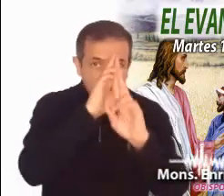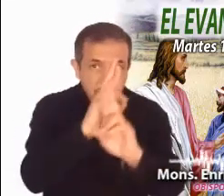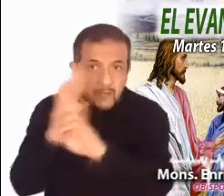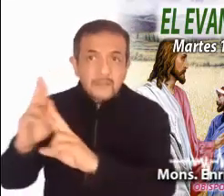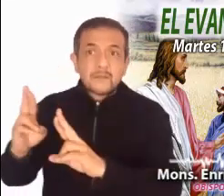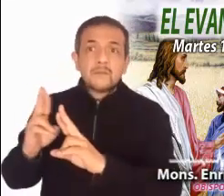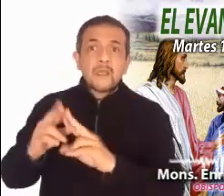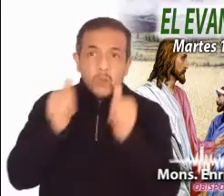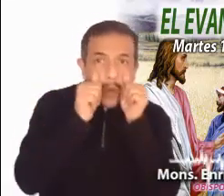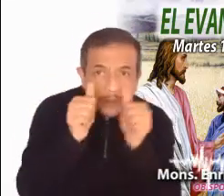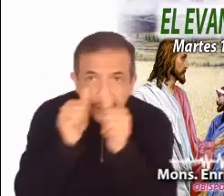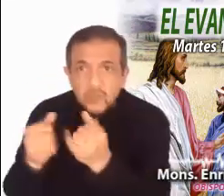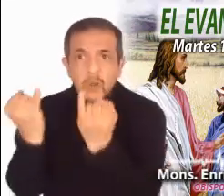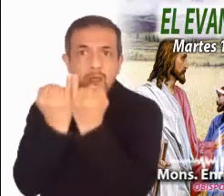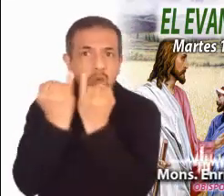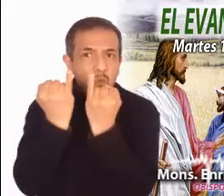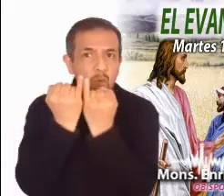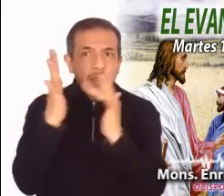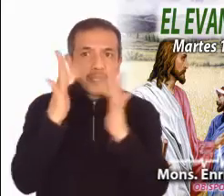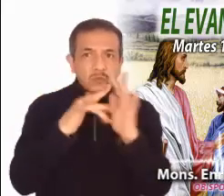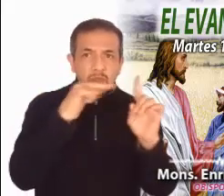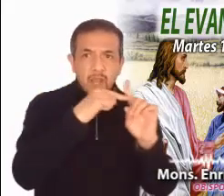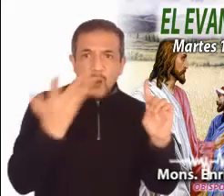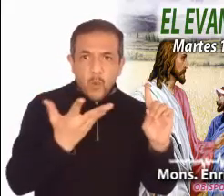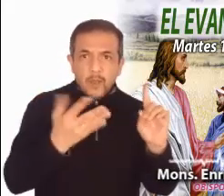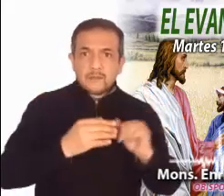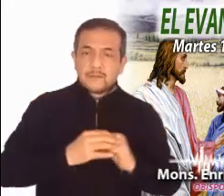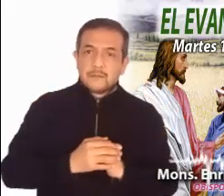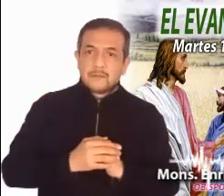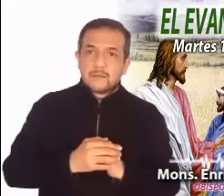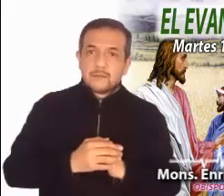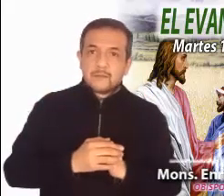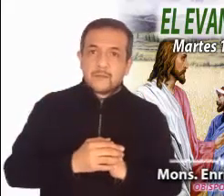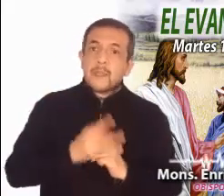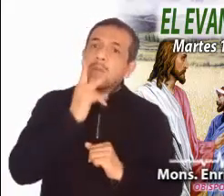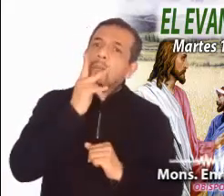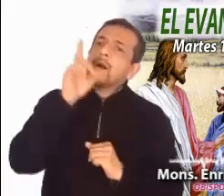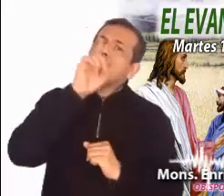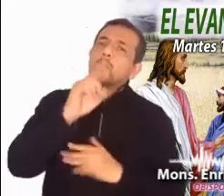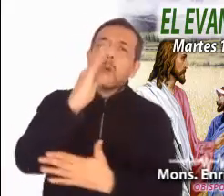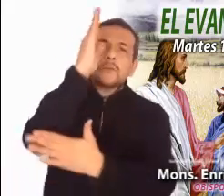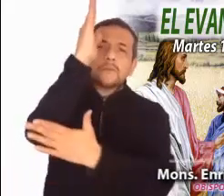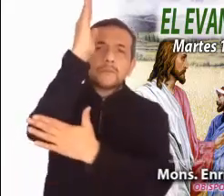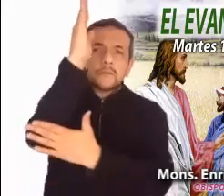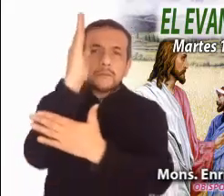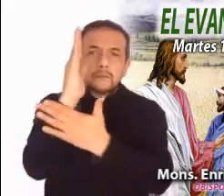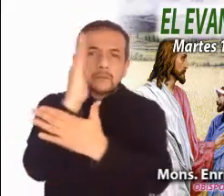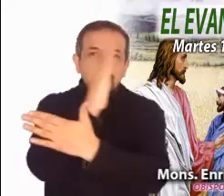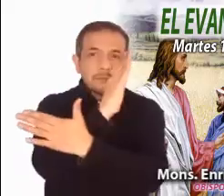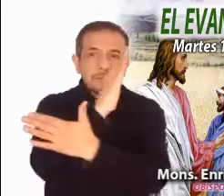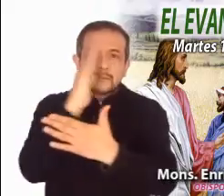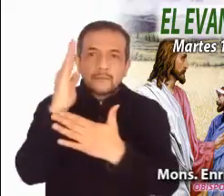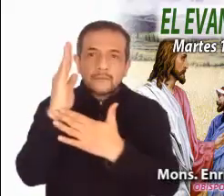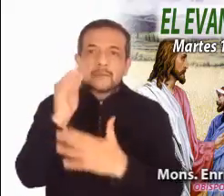respeto y la atención como lo hace Jesús. El Señor te bendiga en nombre del Padre